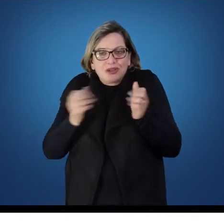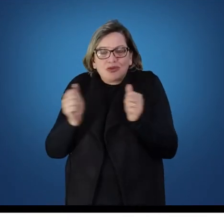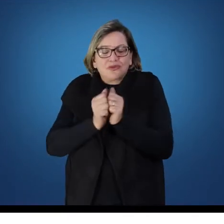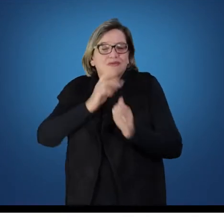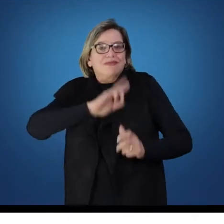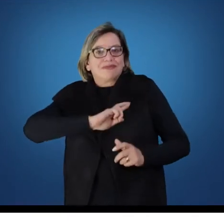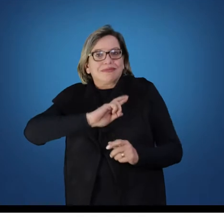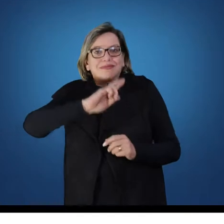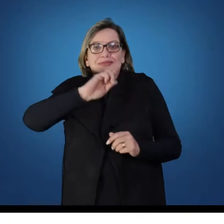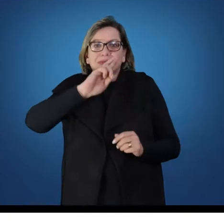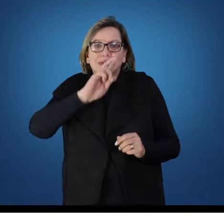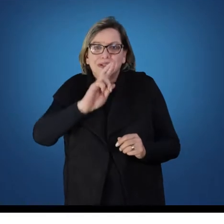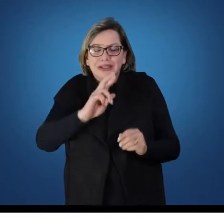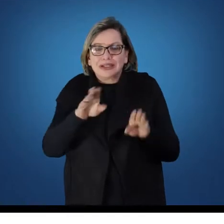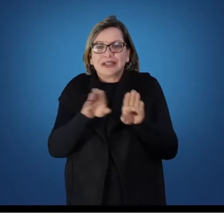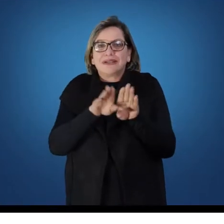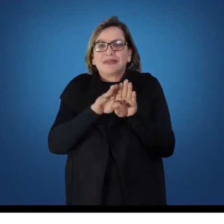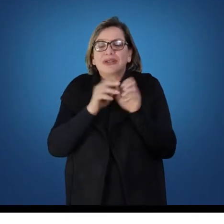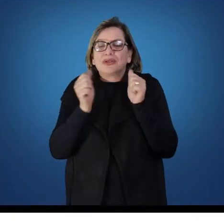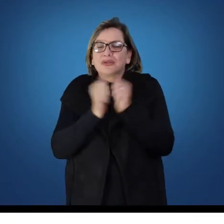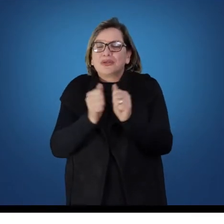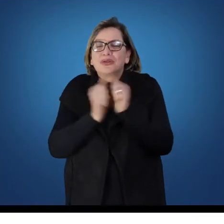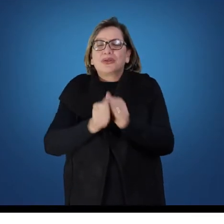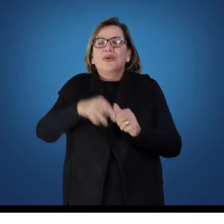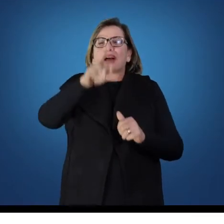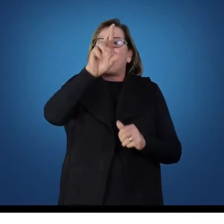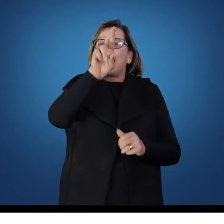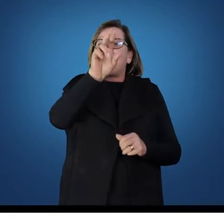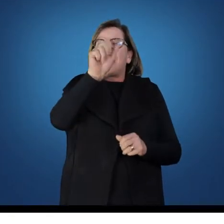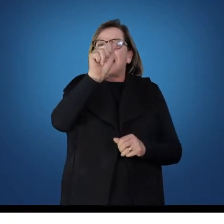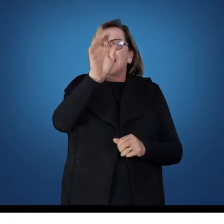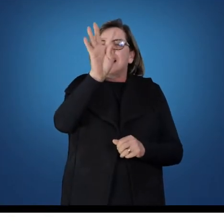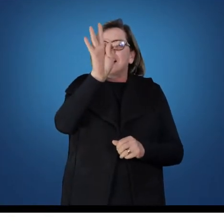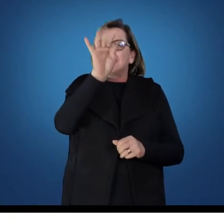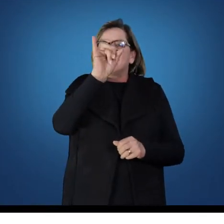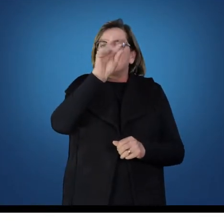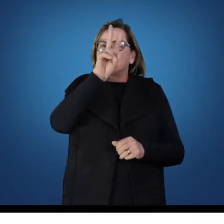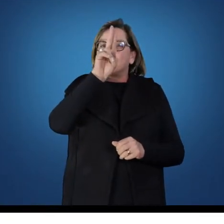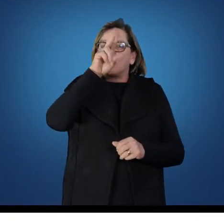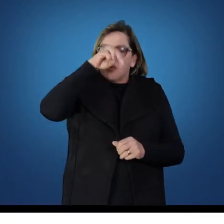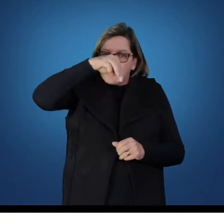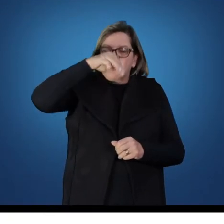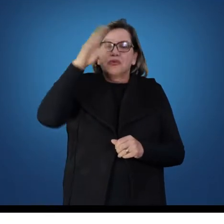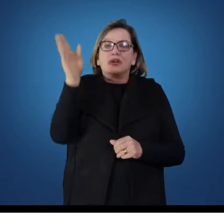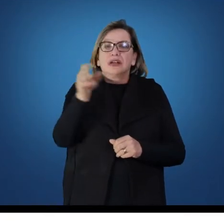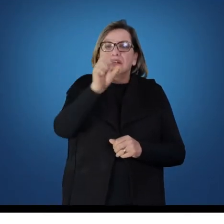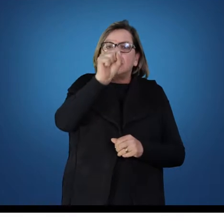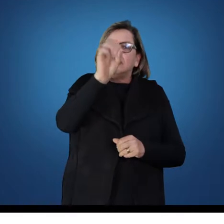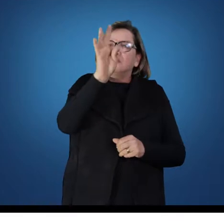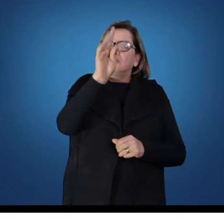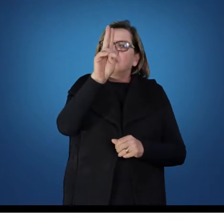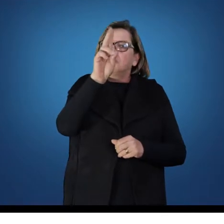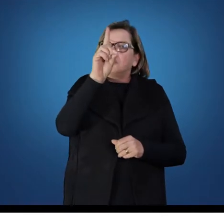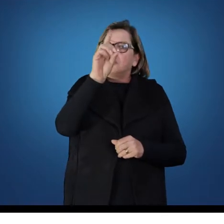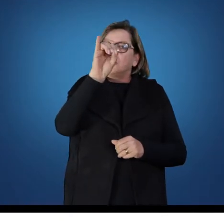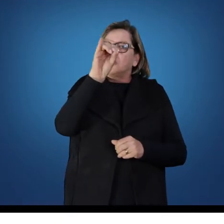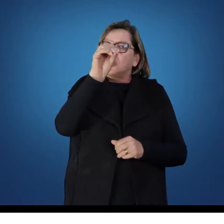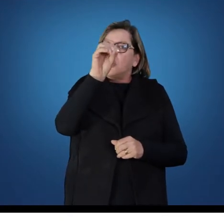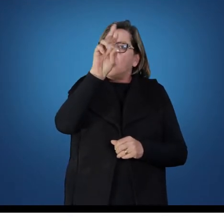partir do Ration Studiorum, que era aplicado já lá em Portugal e vem, então, compor a